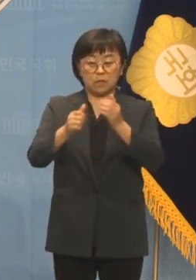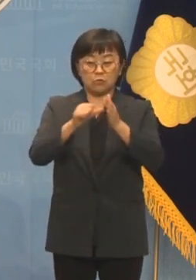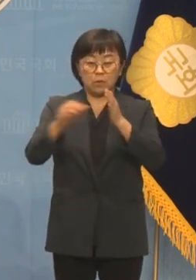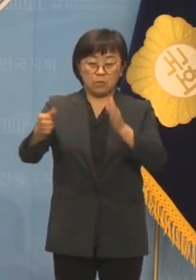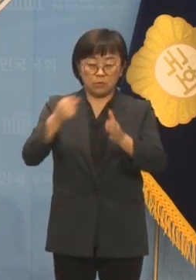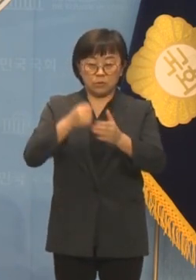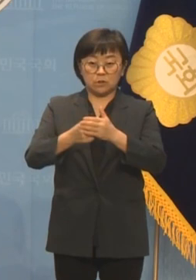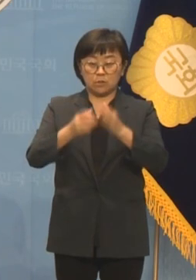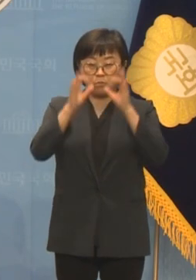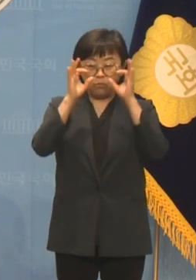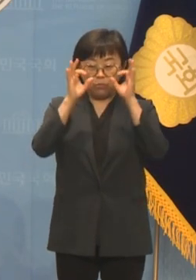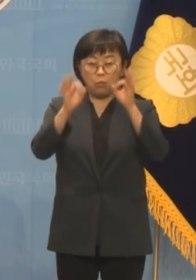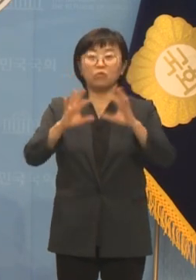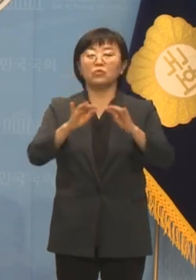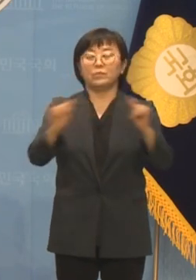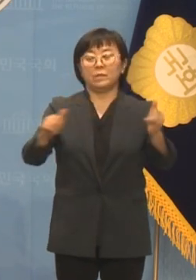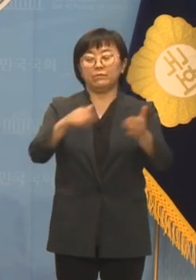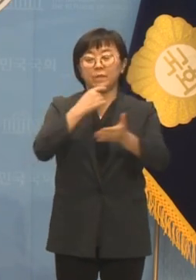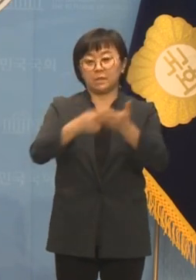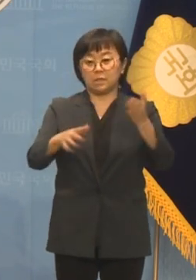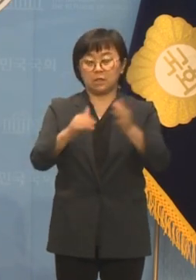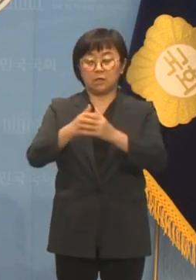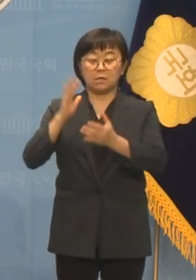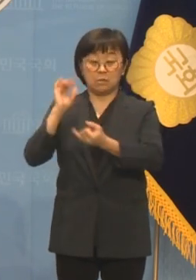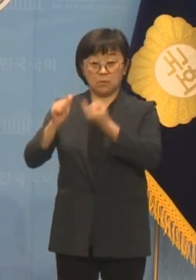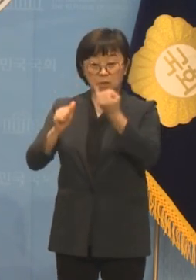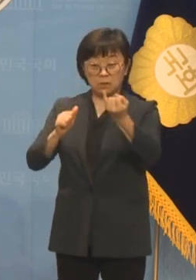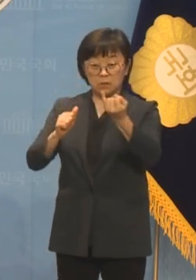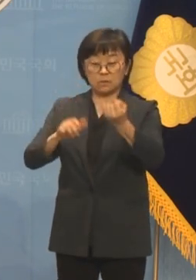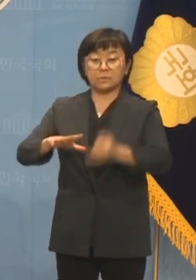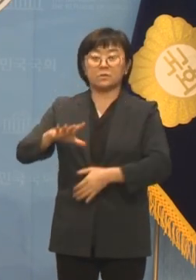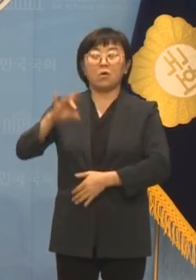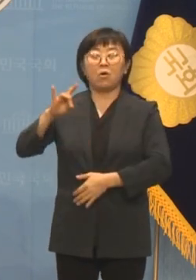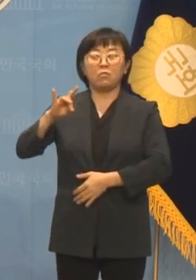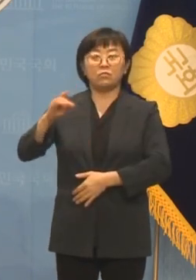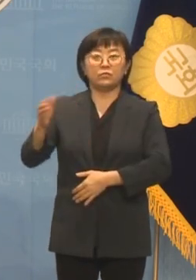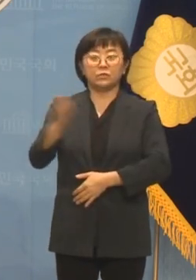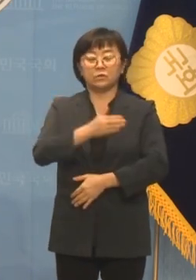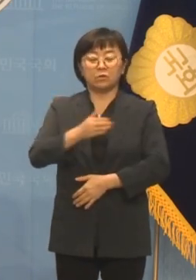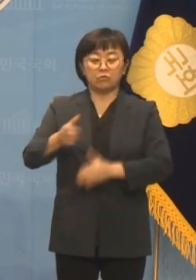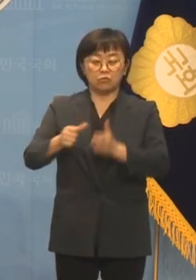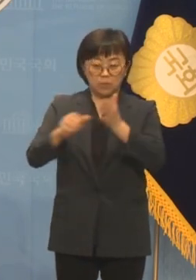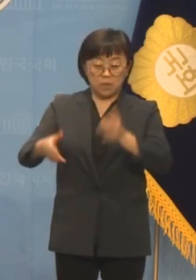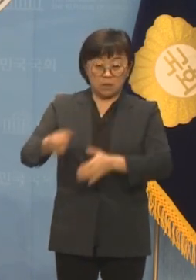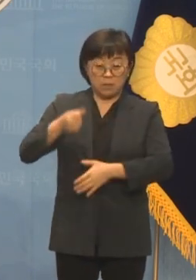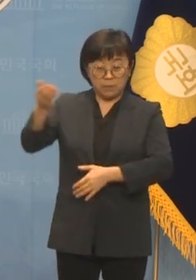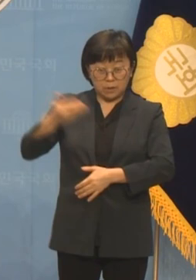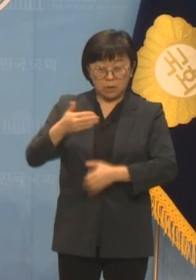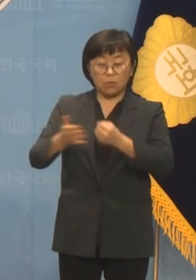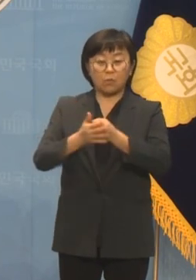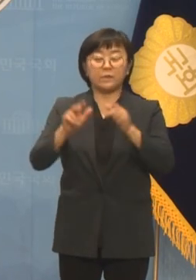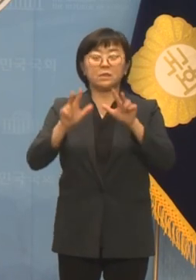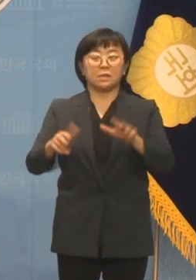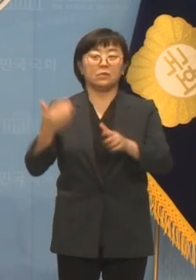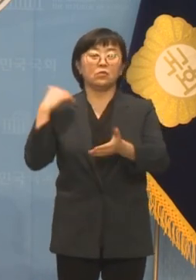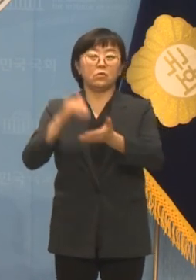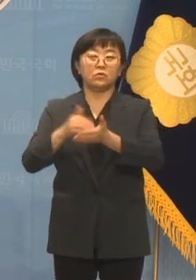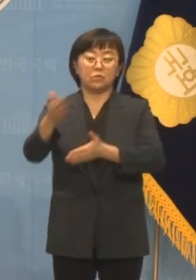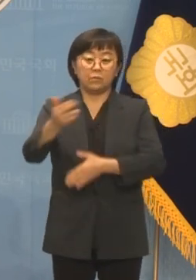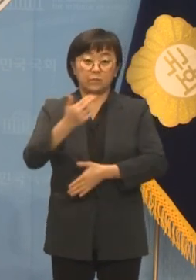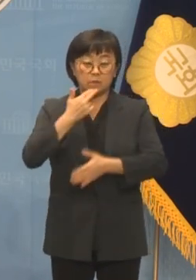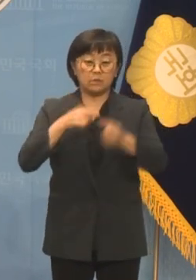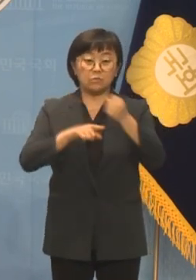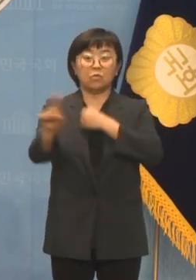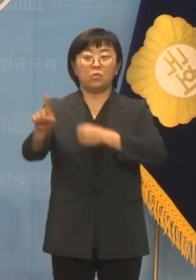지켜본 우리 국민입니다. 김건희 여사는 애초에 왜 명품백을 받았고 지금까지 돌려주지 않은